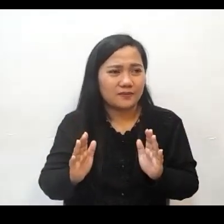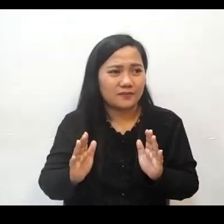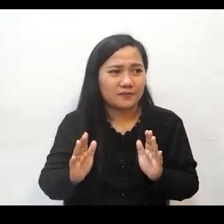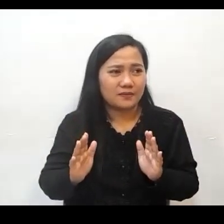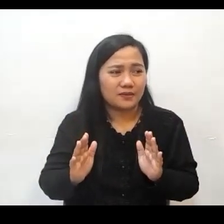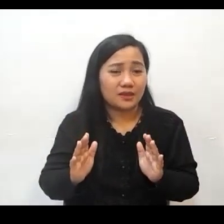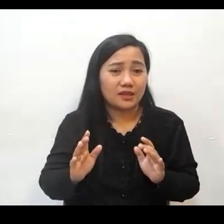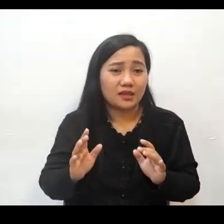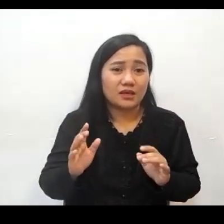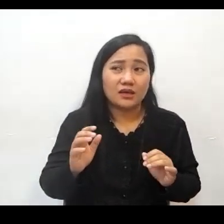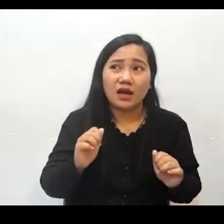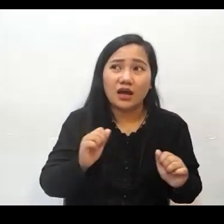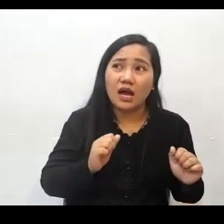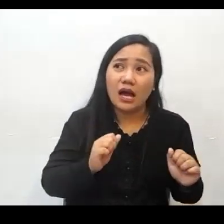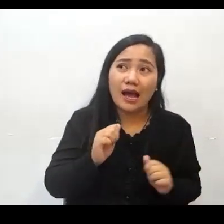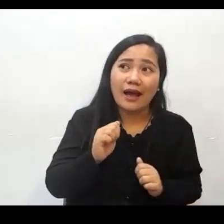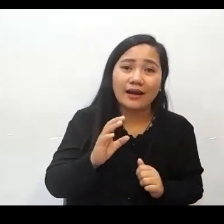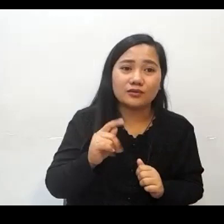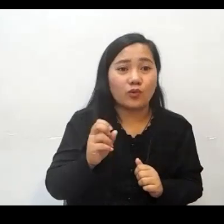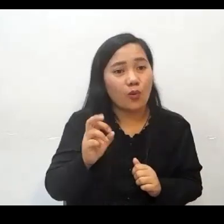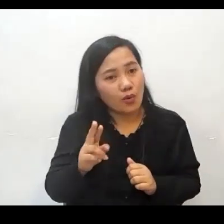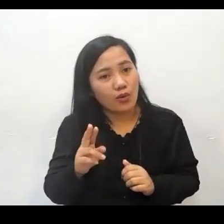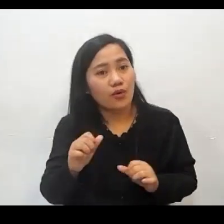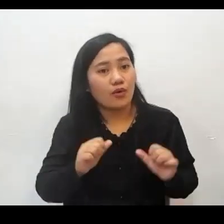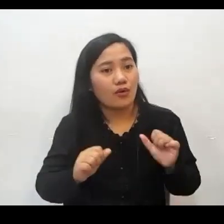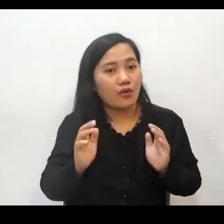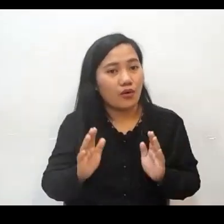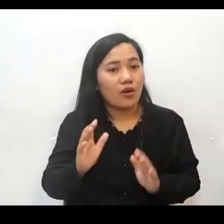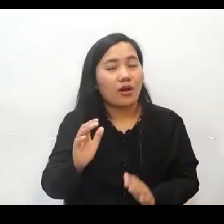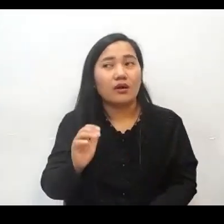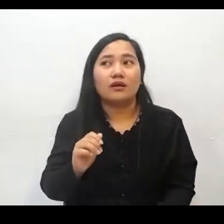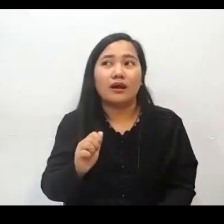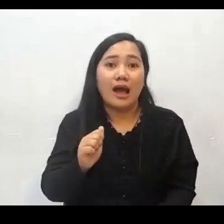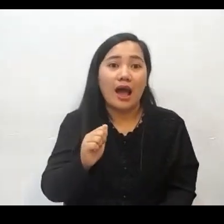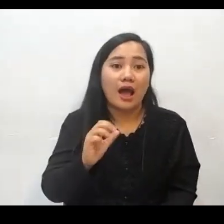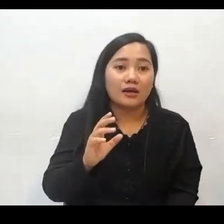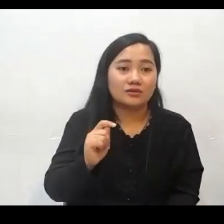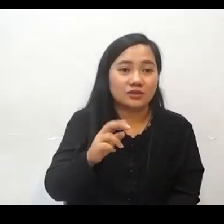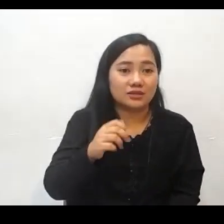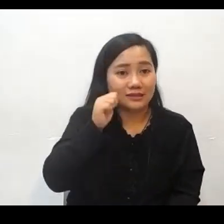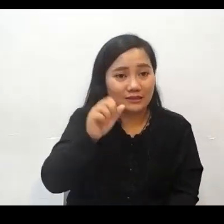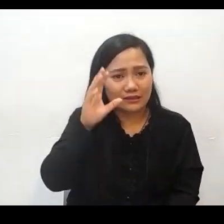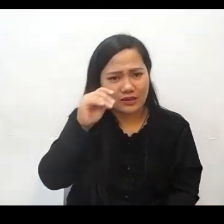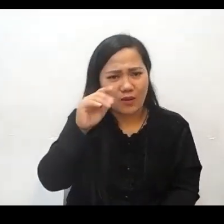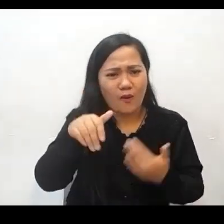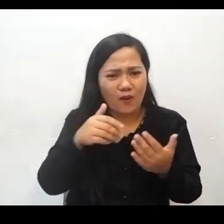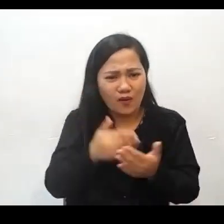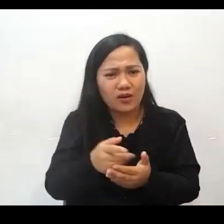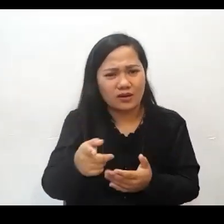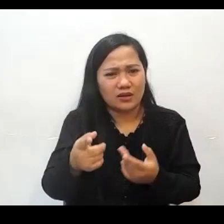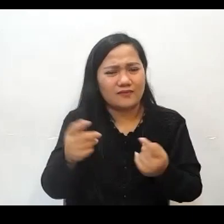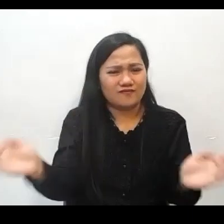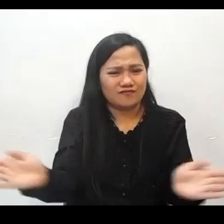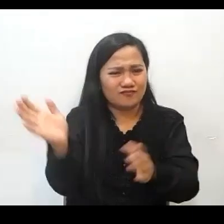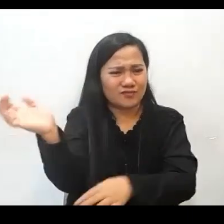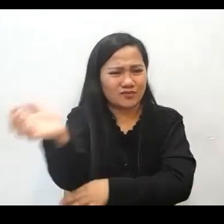slave who can save slavers Kaya kung ayaw po nating maging alipin eh sino pong magliligtas sa iba pang